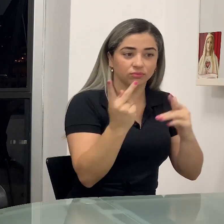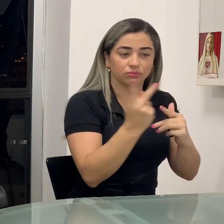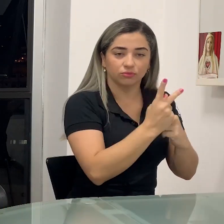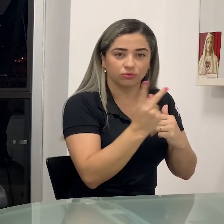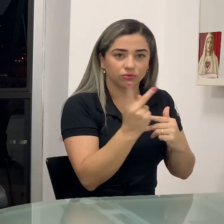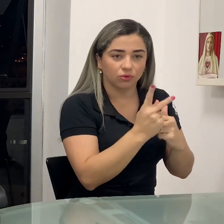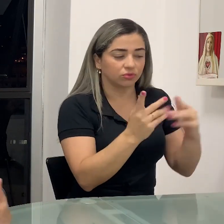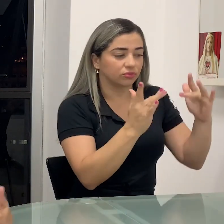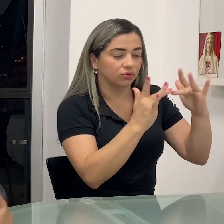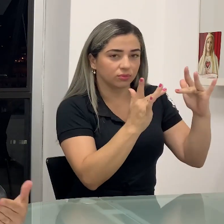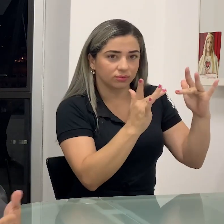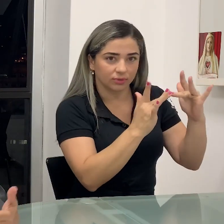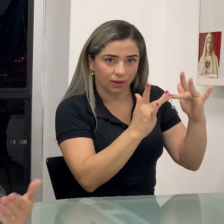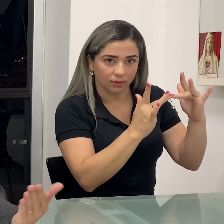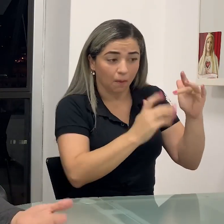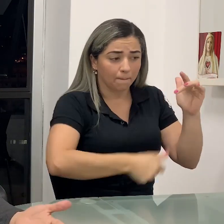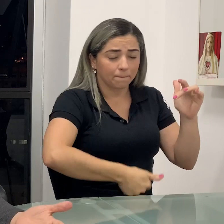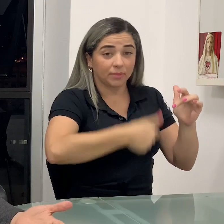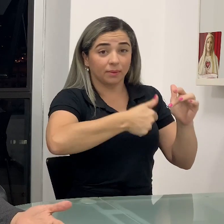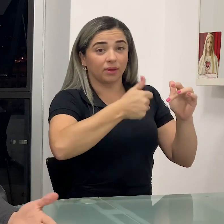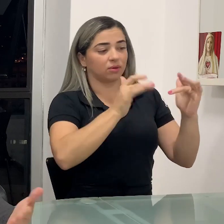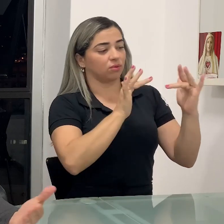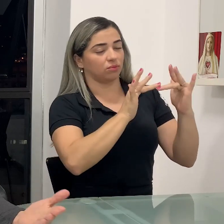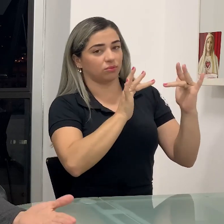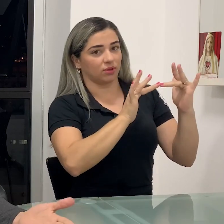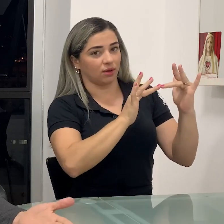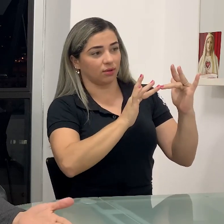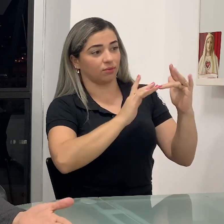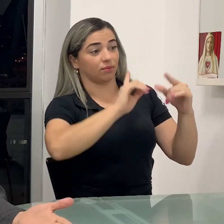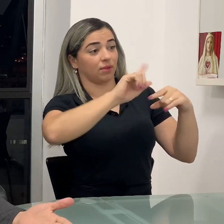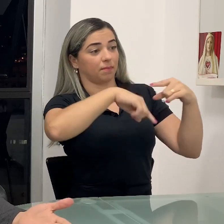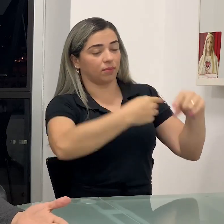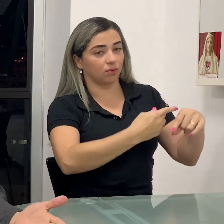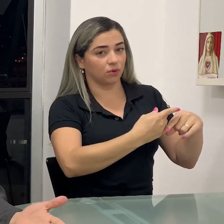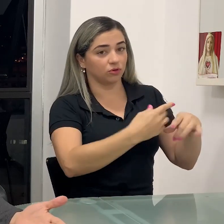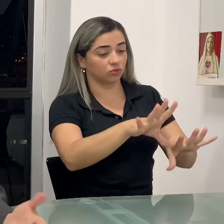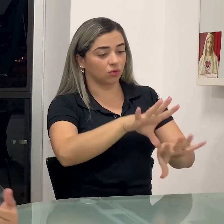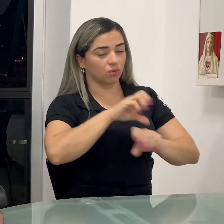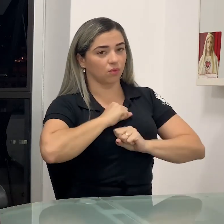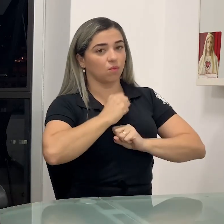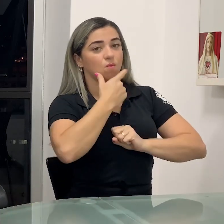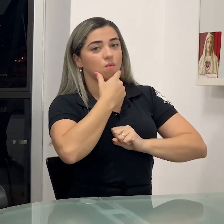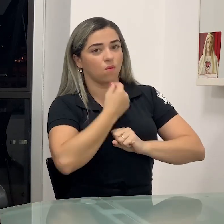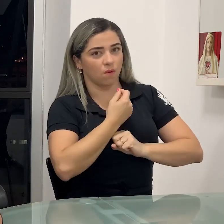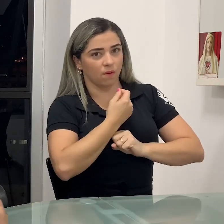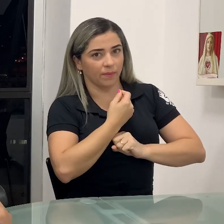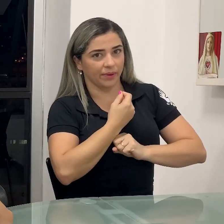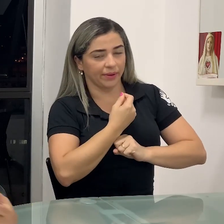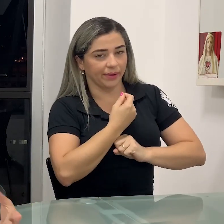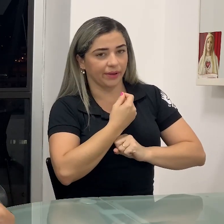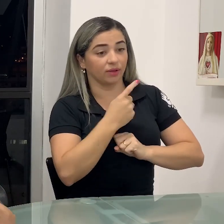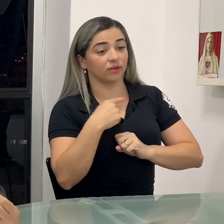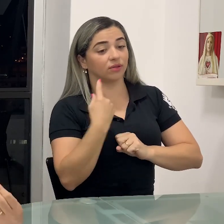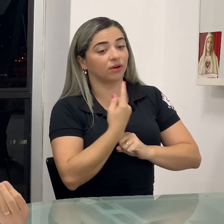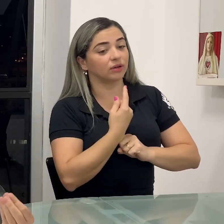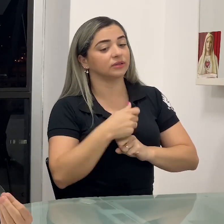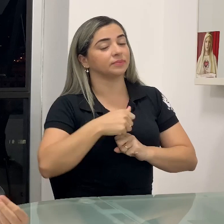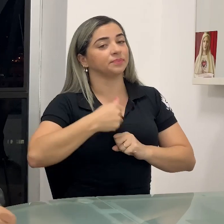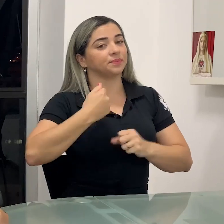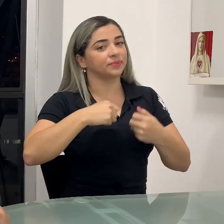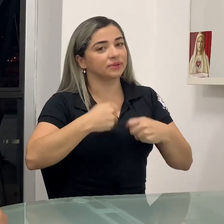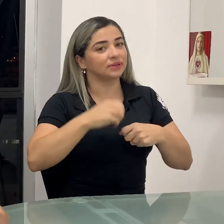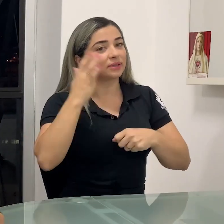índice, que ela teve o primeiro contato com ele após a infecção, a gente já tem que essa